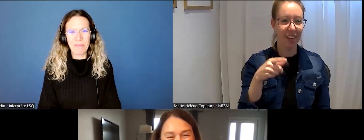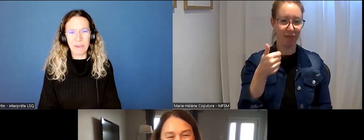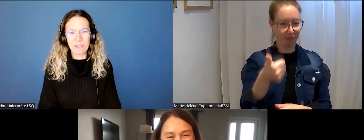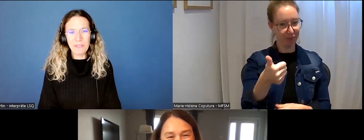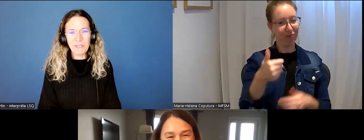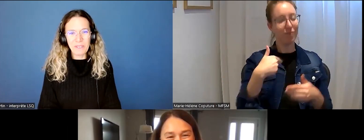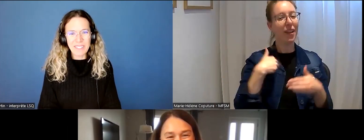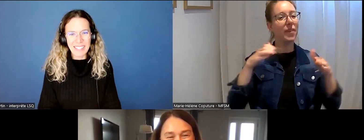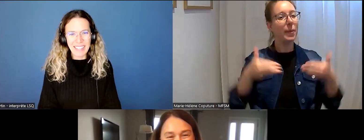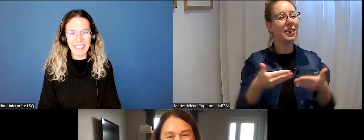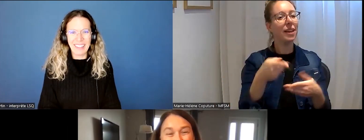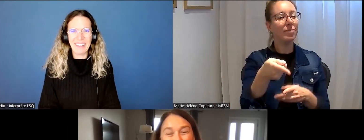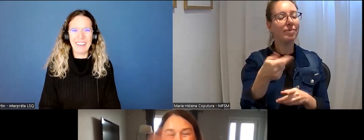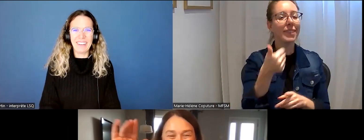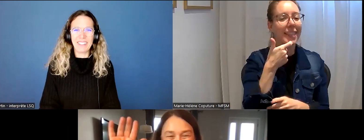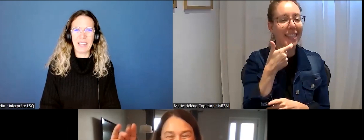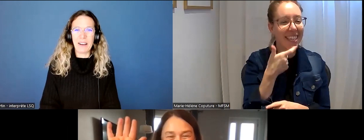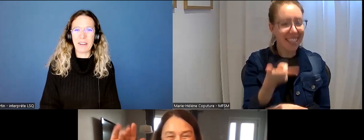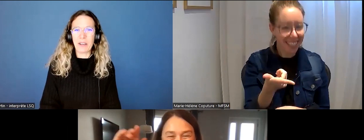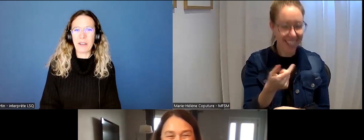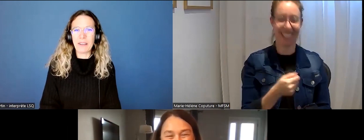Alors, bonjour Claudine.